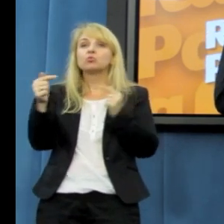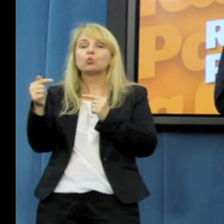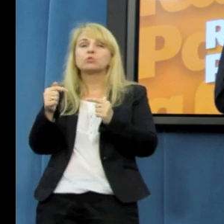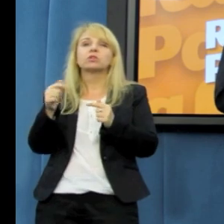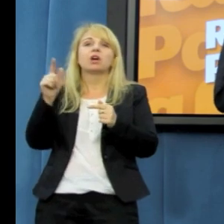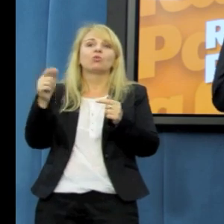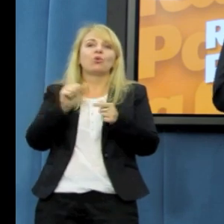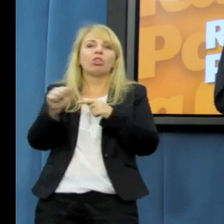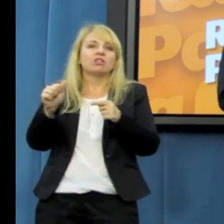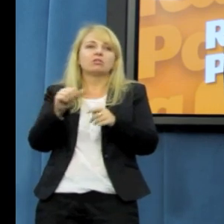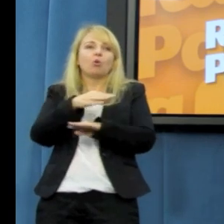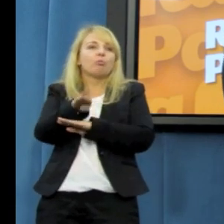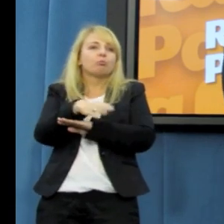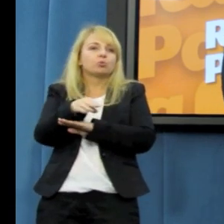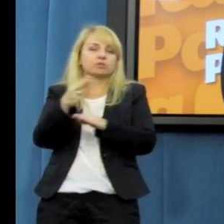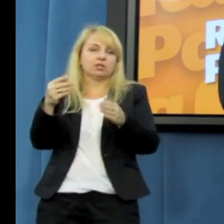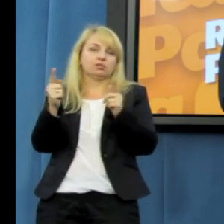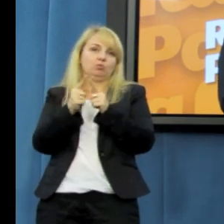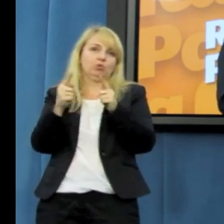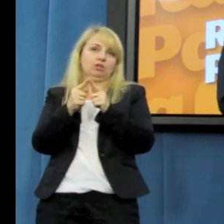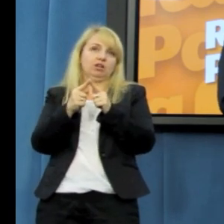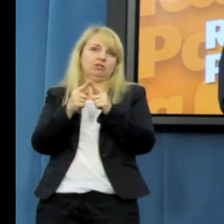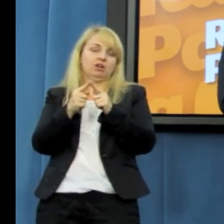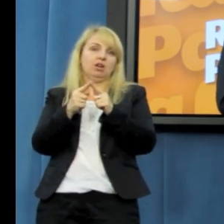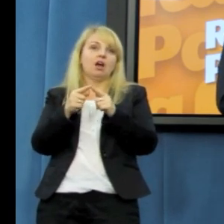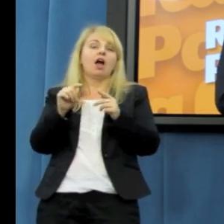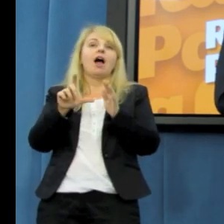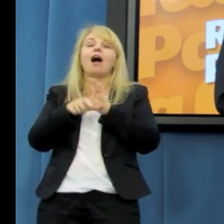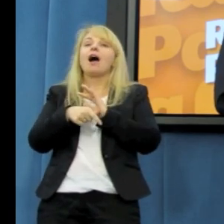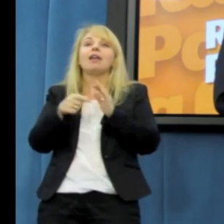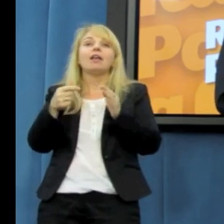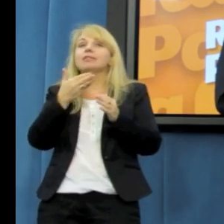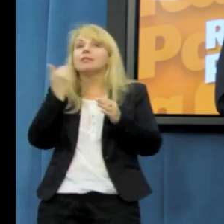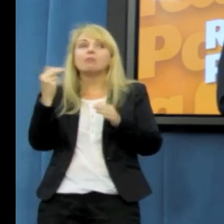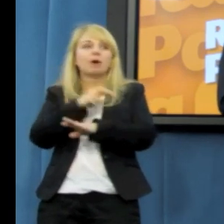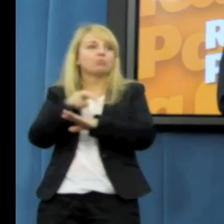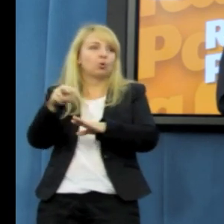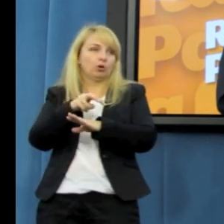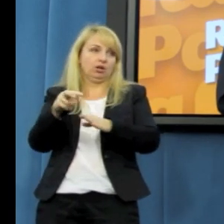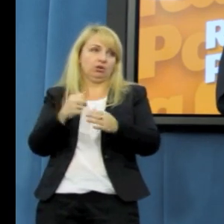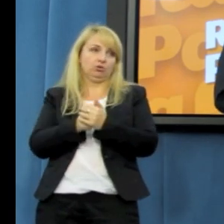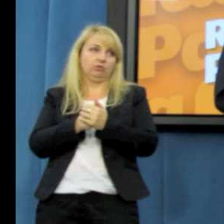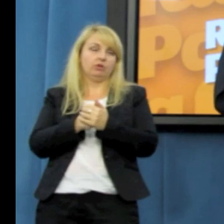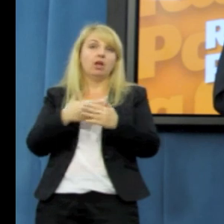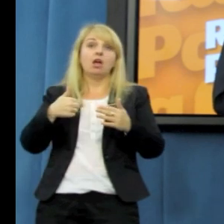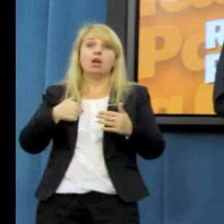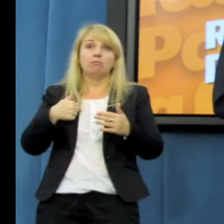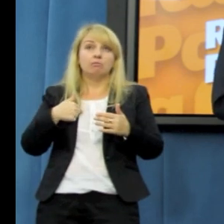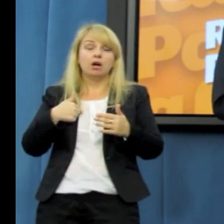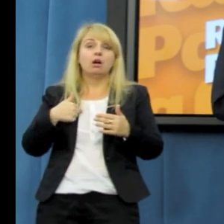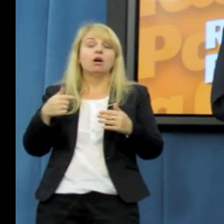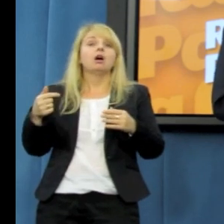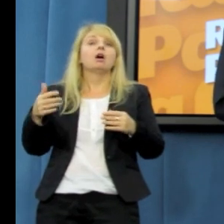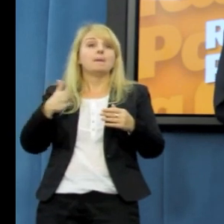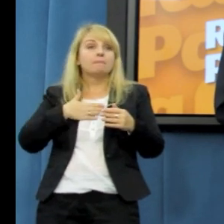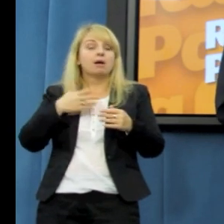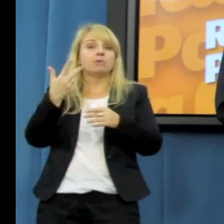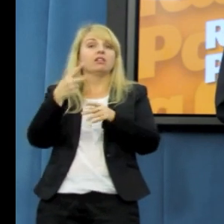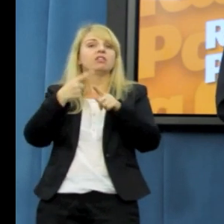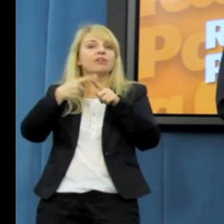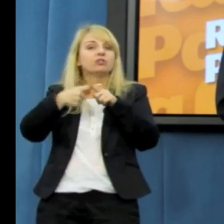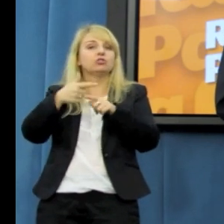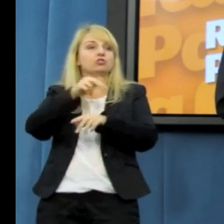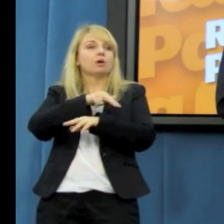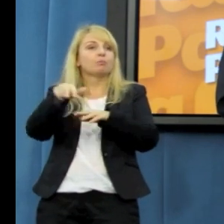ustawowymi. Czyli mamy 20 projektów jako Ruch Palikota, robimy kongres gospodarczy i pytamy małych, średnich i